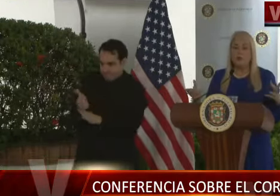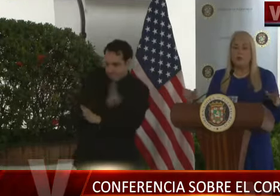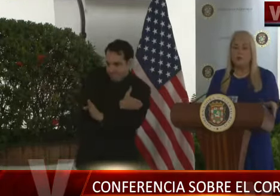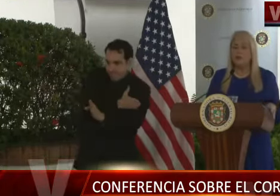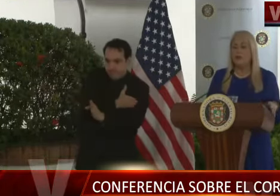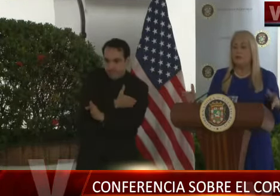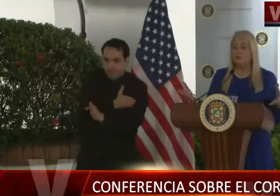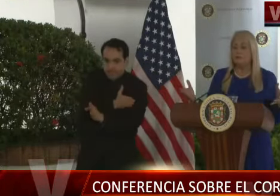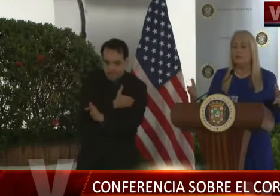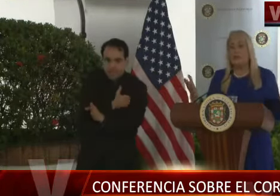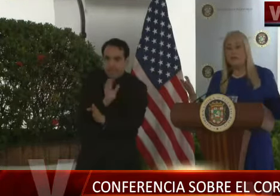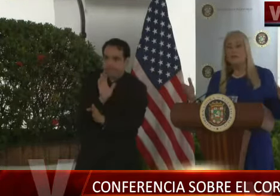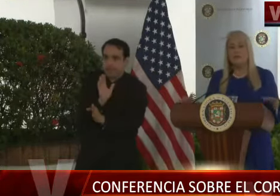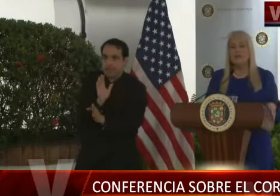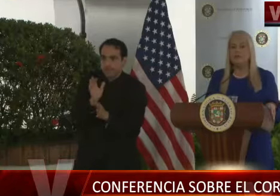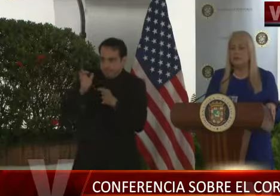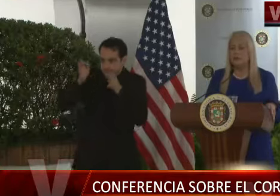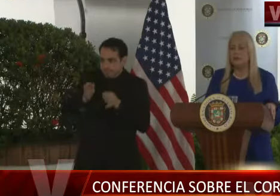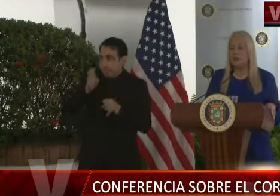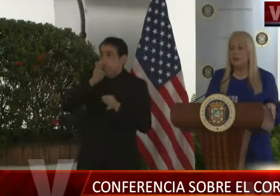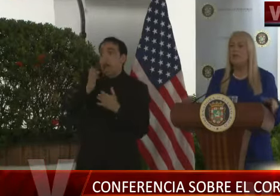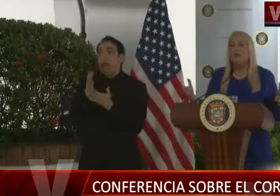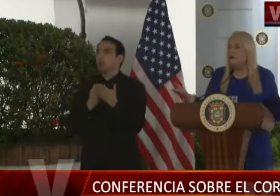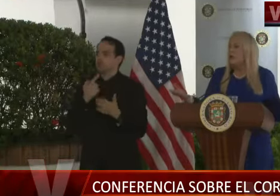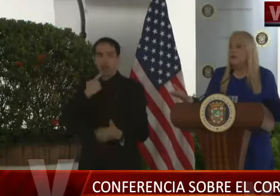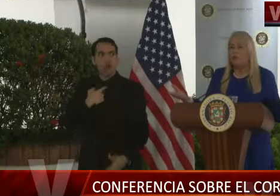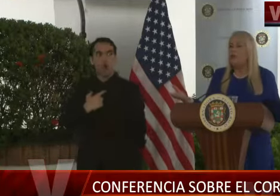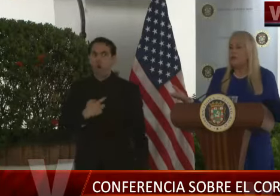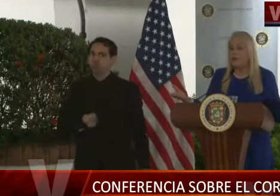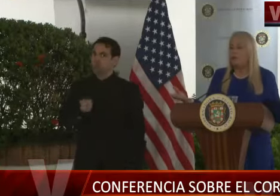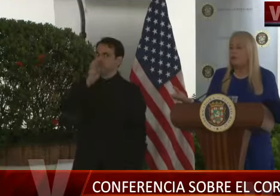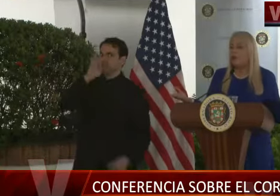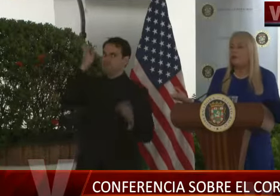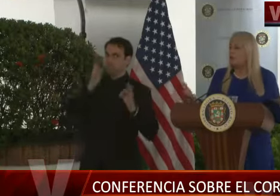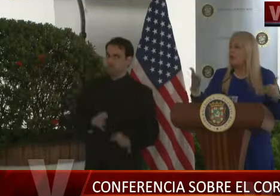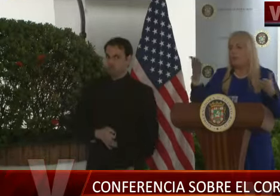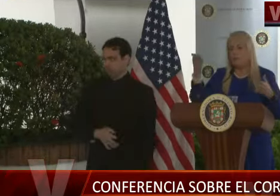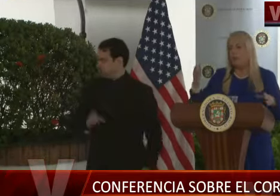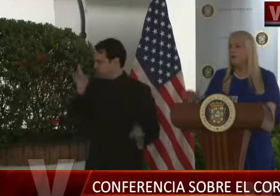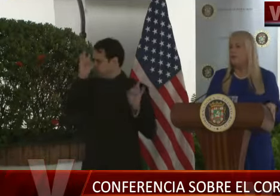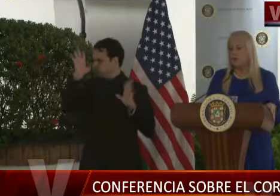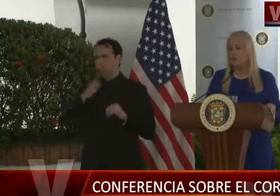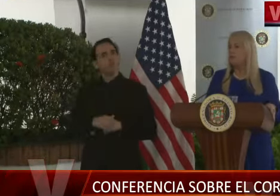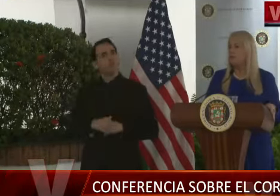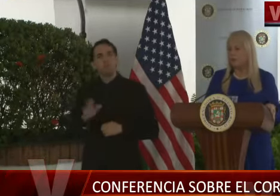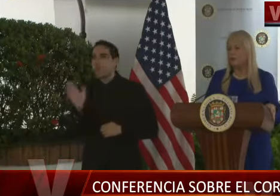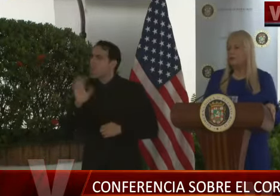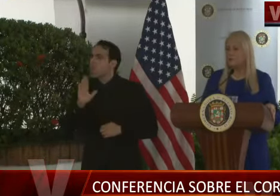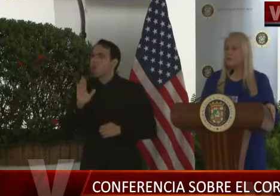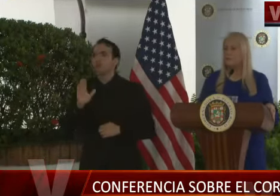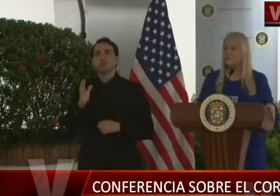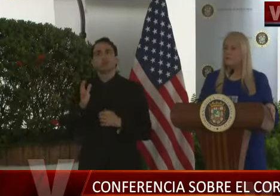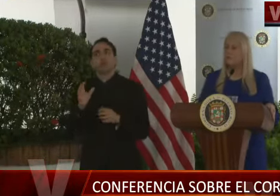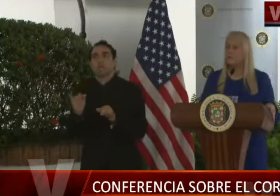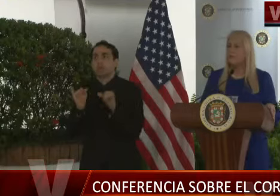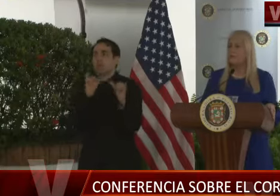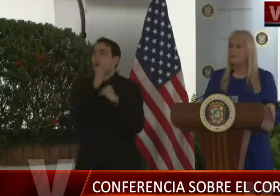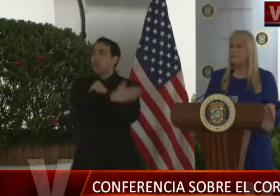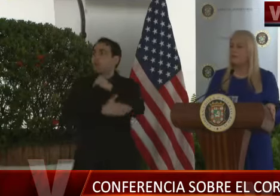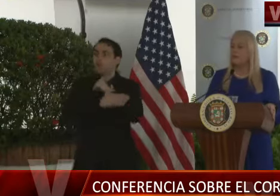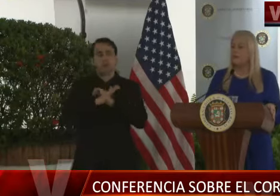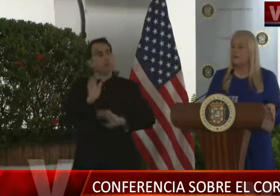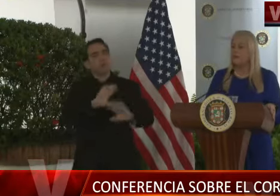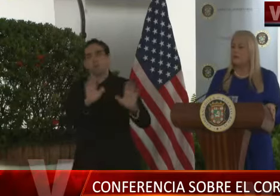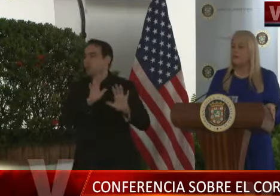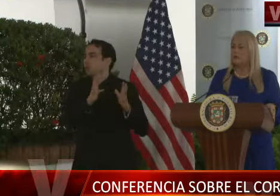quizás un poco, ¿verdad?, alguien podría pensar que eran drásticas, pero era la manera de poderlo controlar y que no lleguemos a lo que pasó en otros países. Pero ahora mismo no tenemos